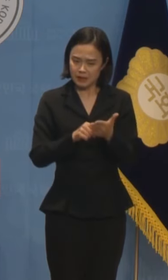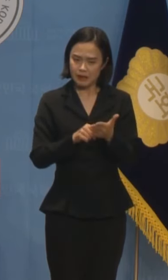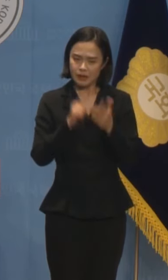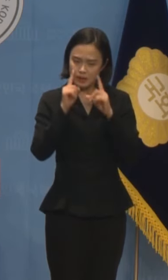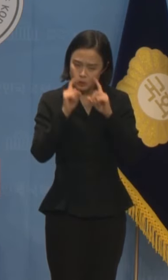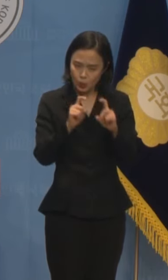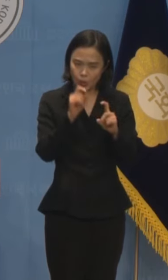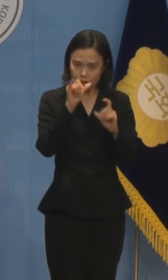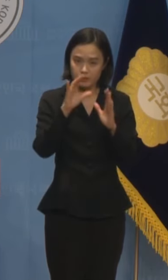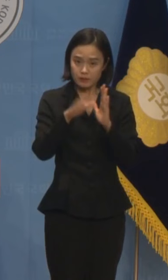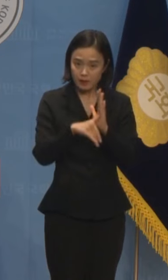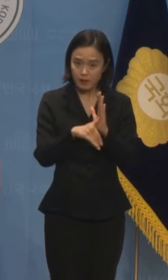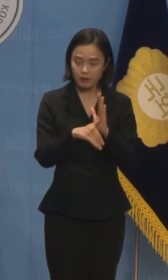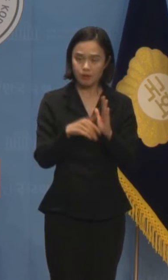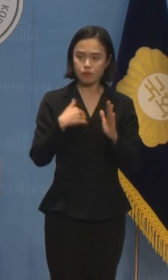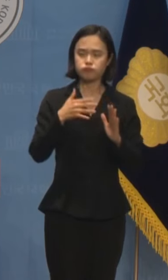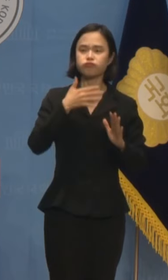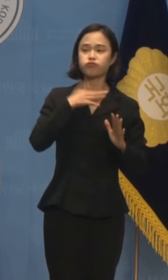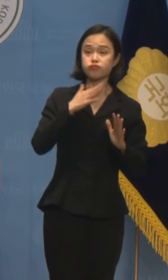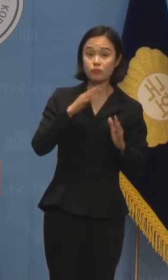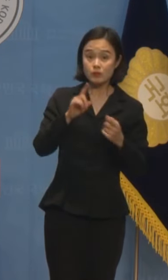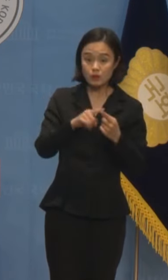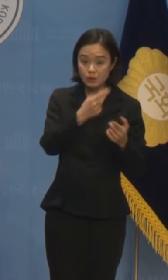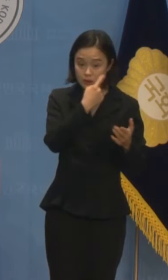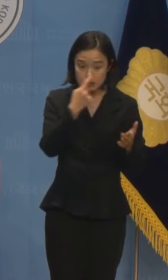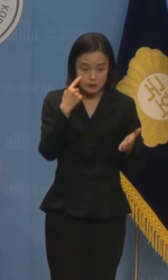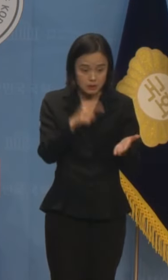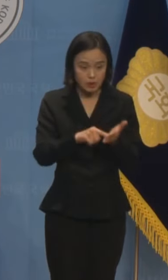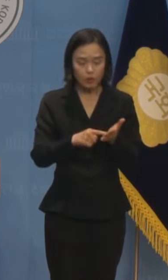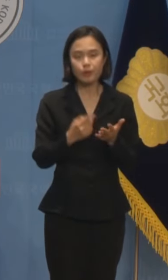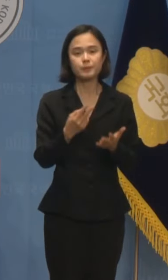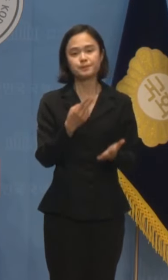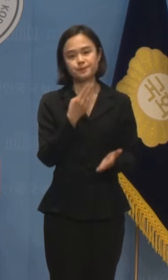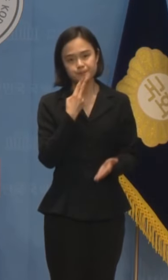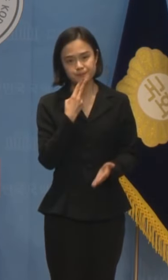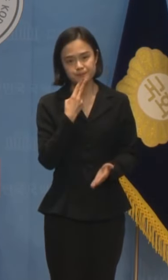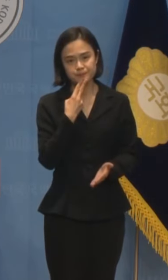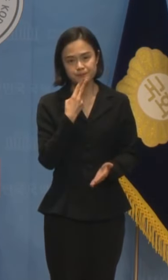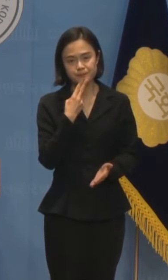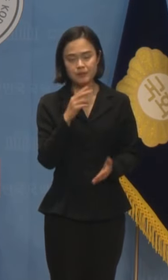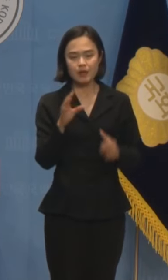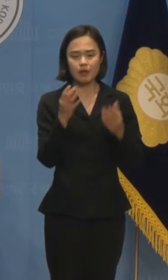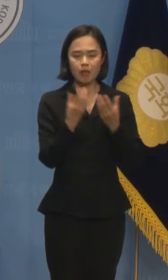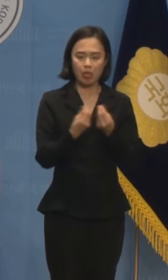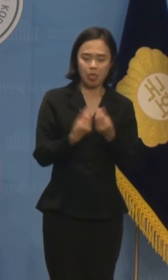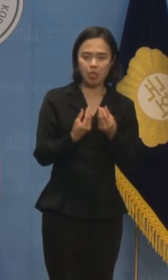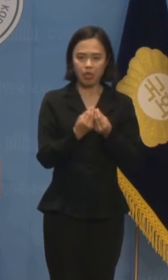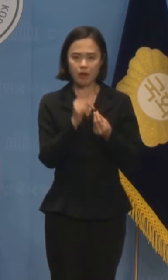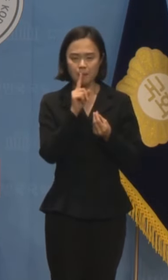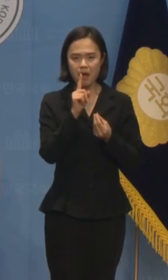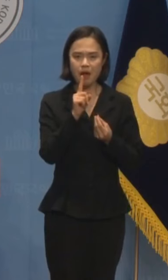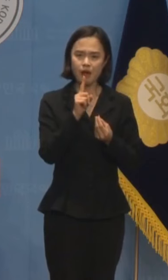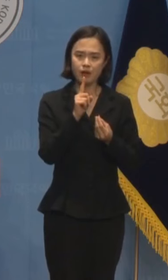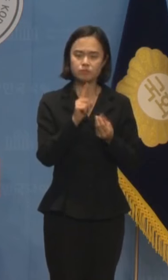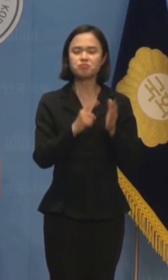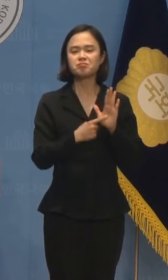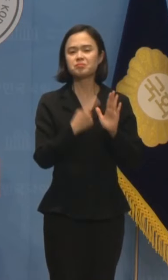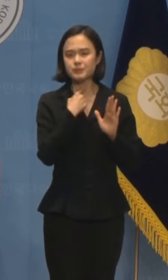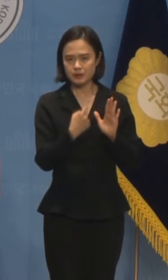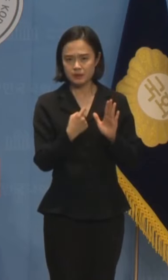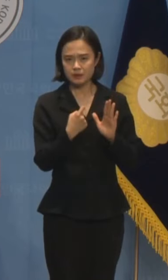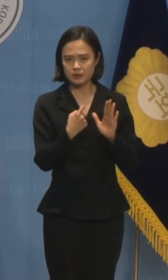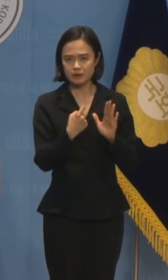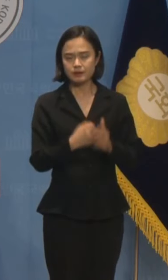아니라는 증거도 제시하지 못했고 새치호로 논리적 전환만 꽤 했습니다. 기존 부패한